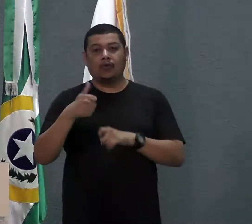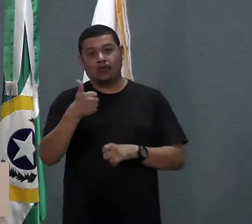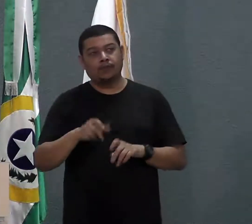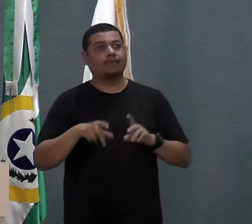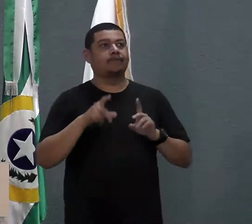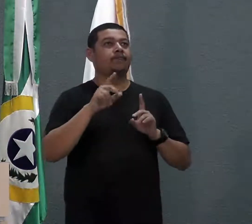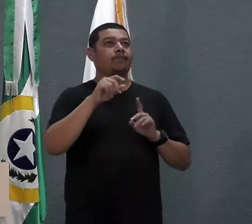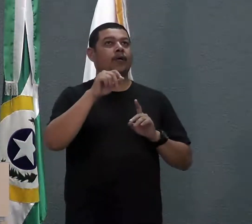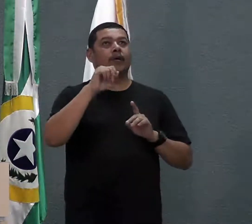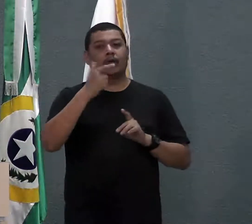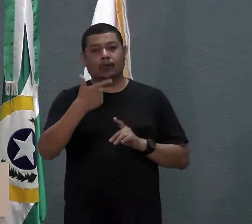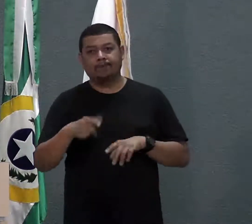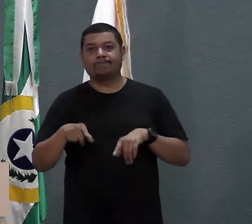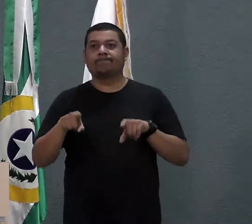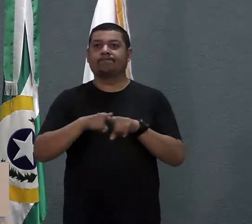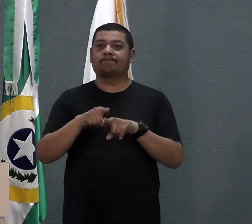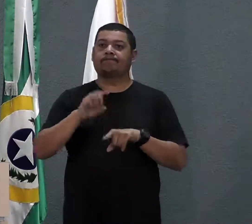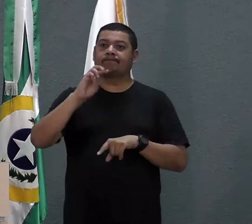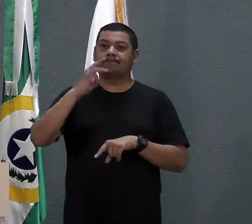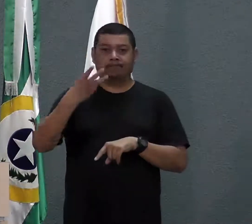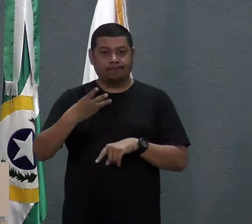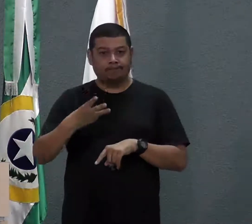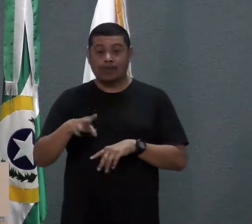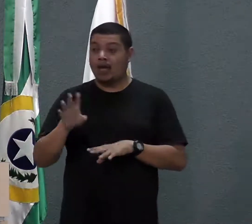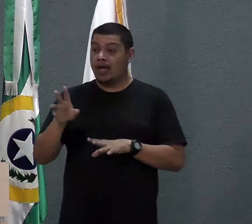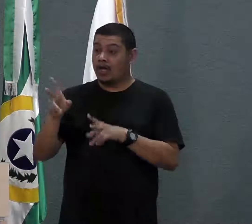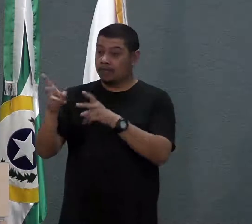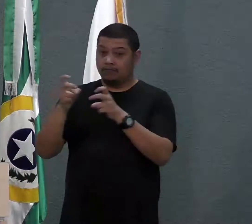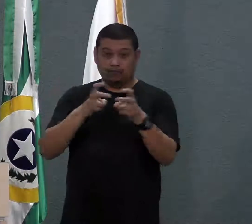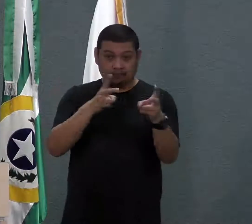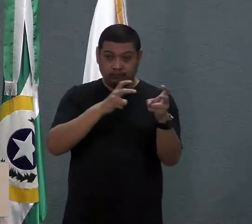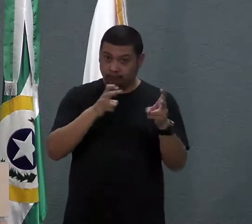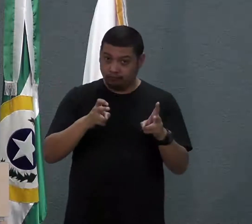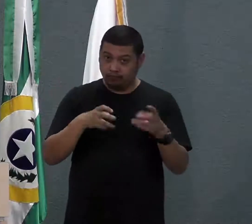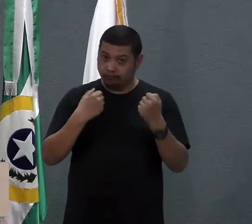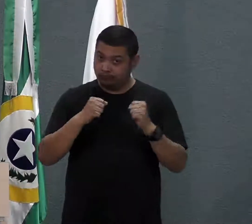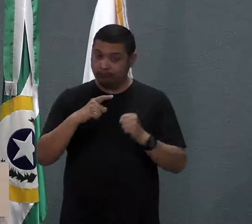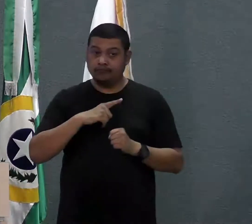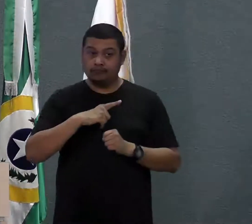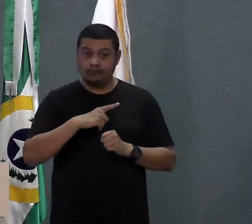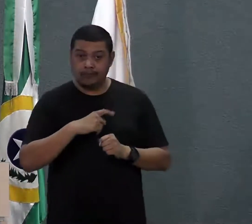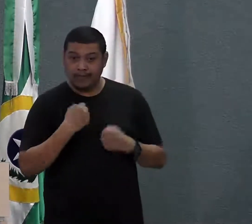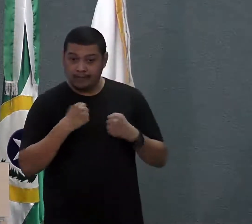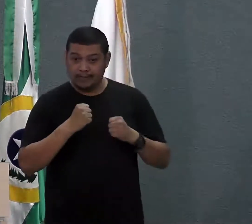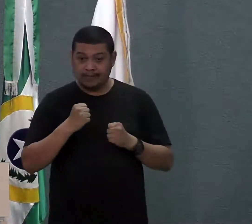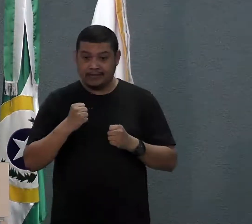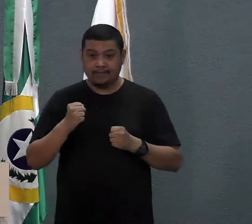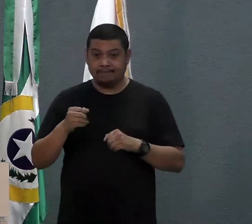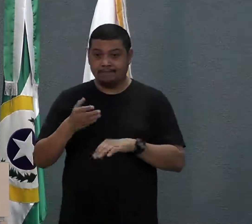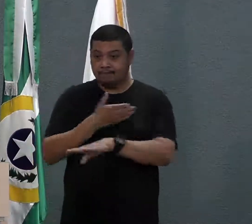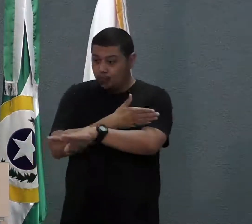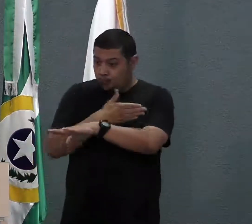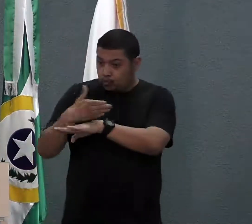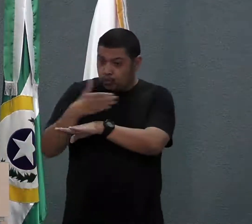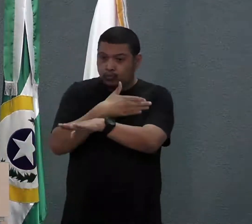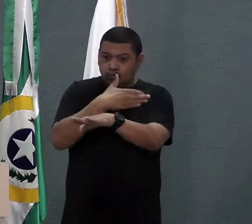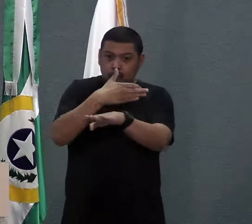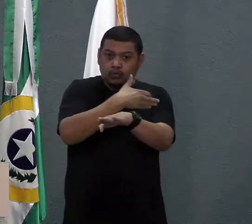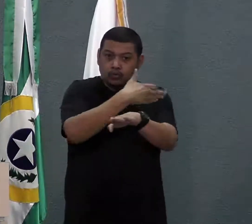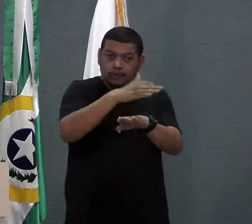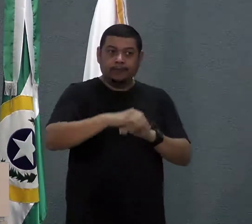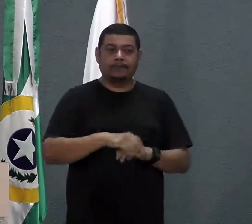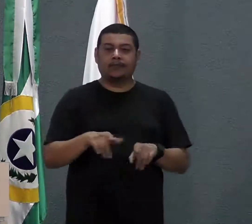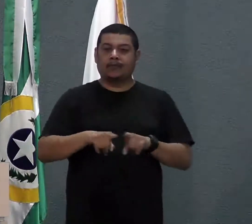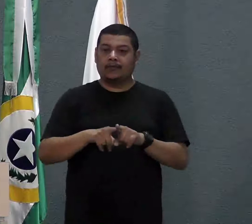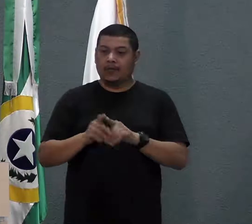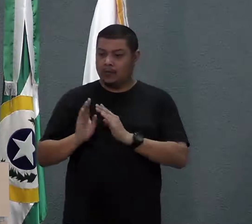onde a gente percebeu também a necessidade que o município faça ali a manutenção das estradas, não só estradas, como